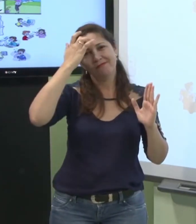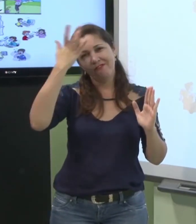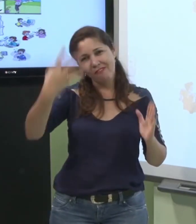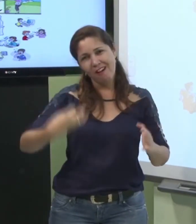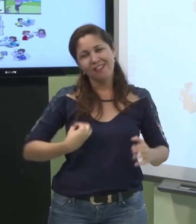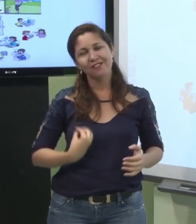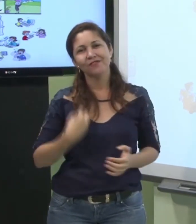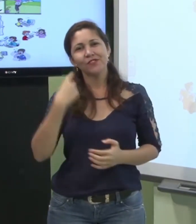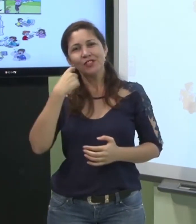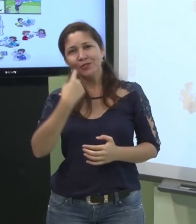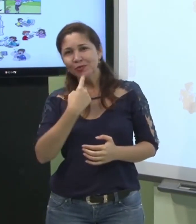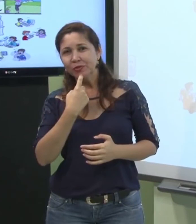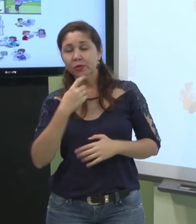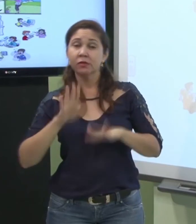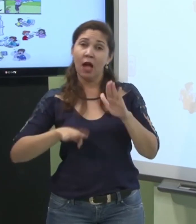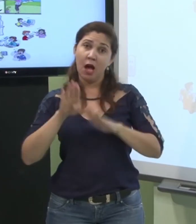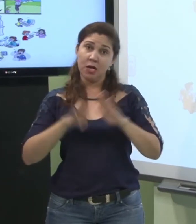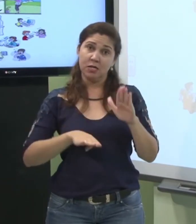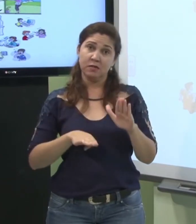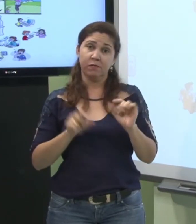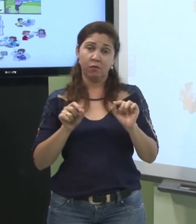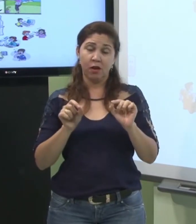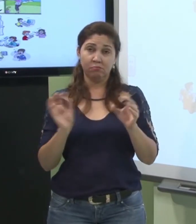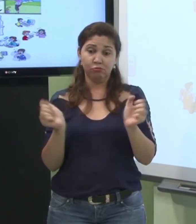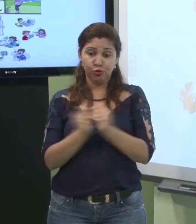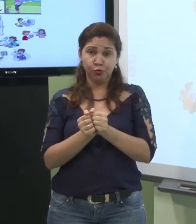Outra coisa que eu quero falar sobre a campainha luminosa